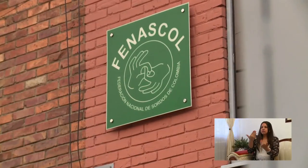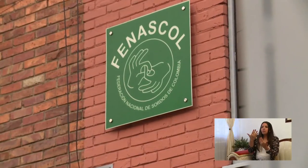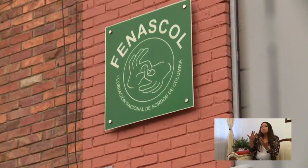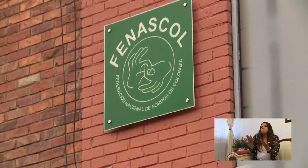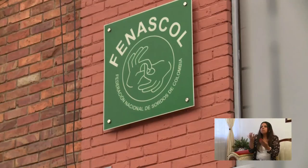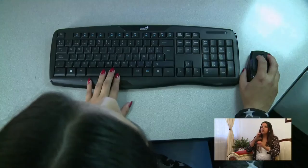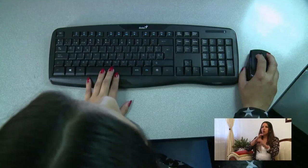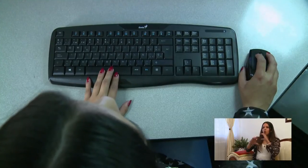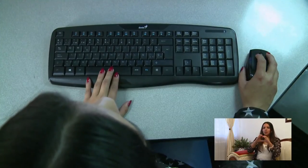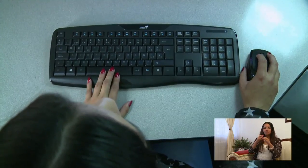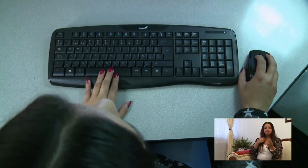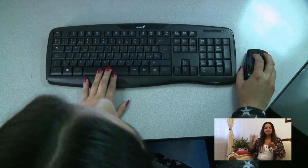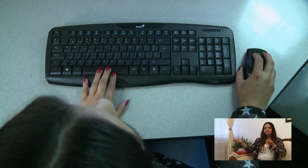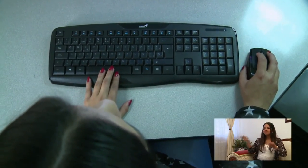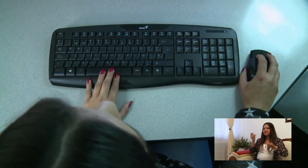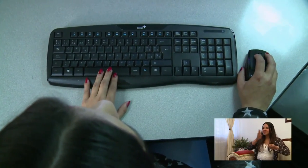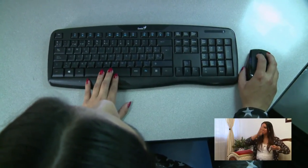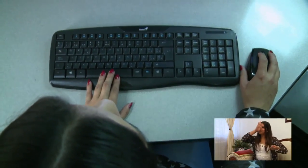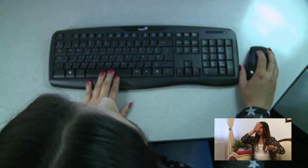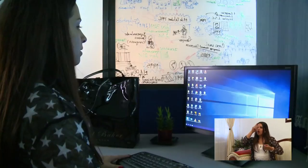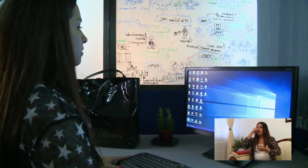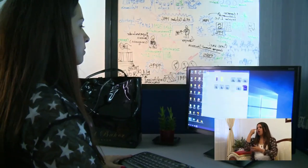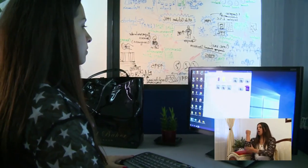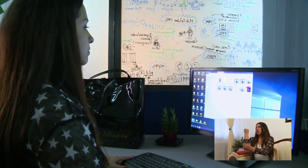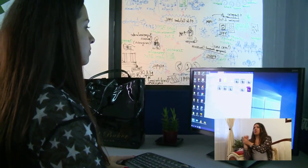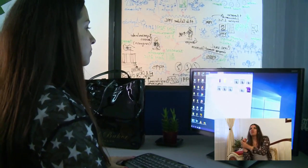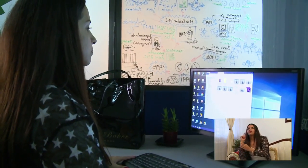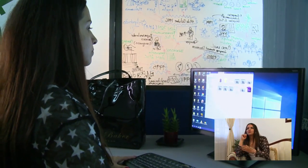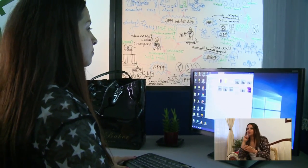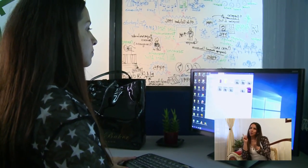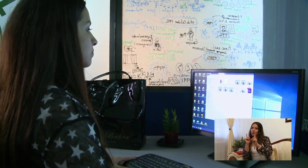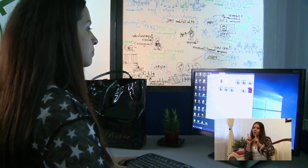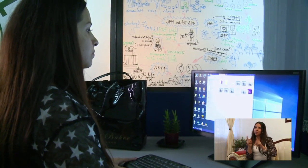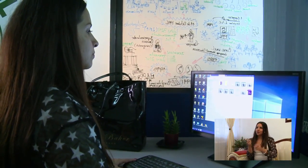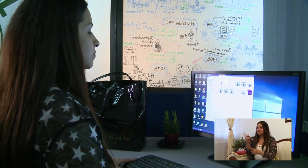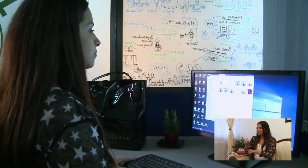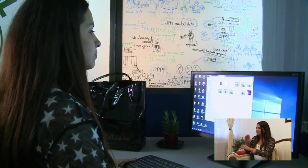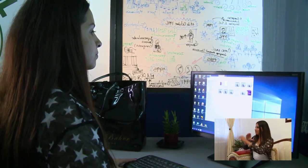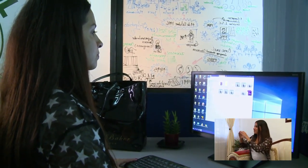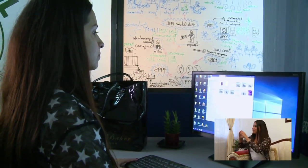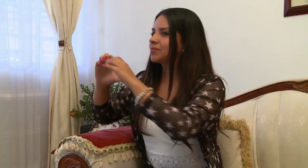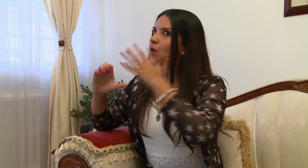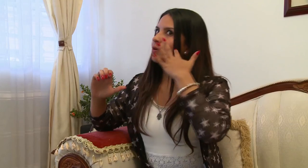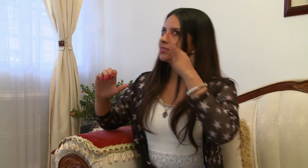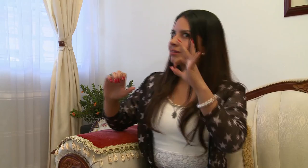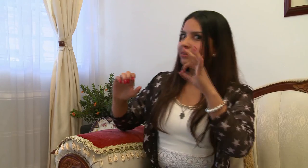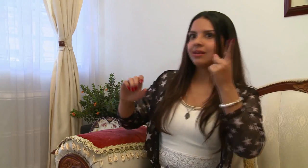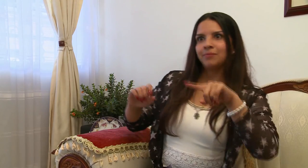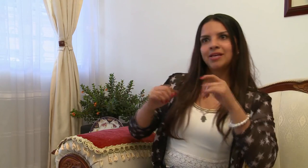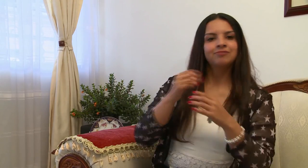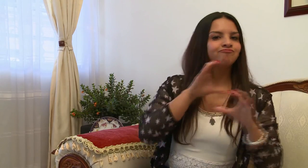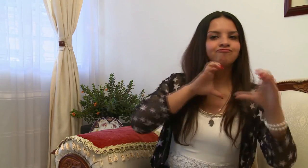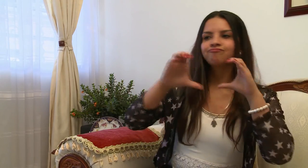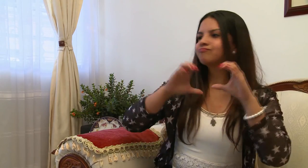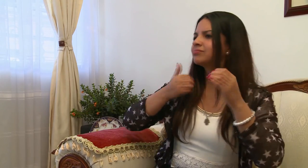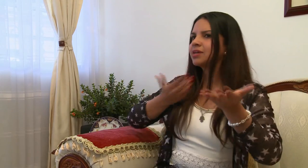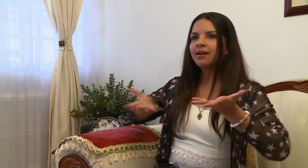FENASCOL me parece que la parte comunicativa de personas sordas y oyentes es muy buena. O sea, el ambiente laboral es